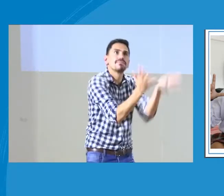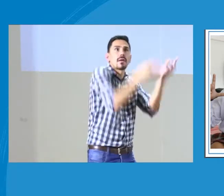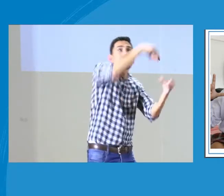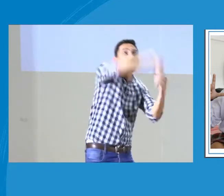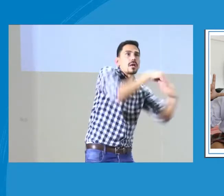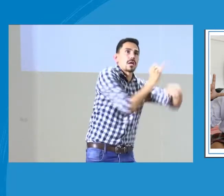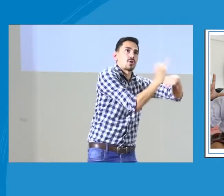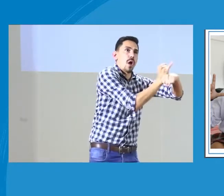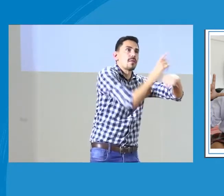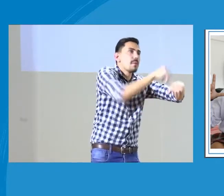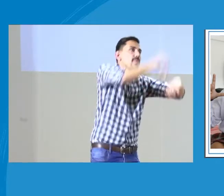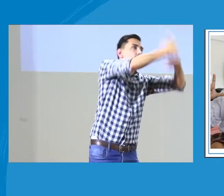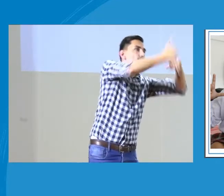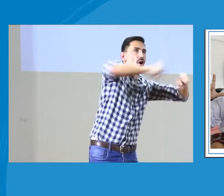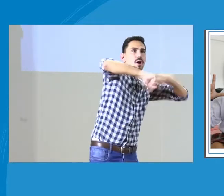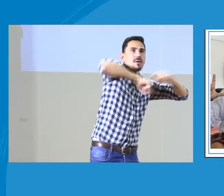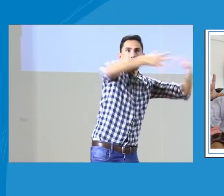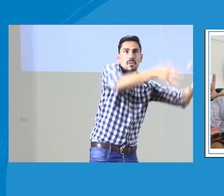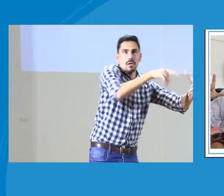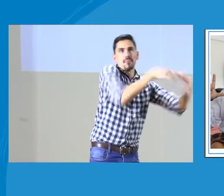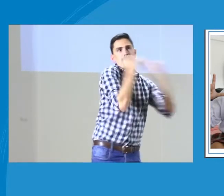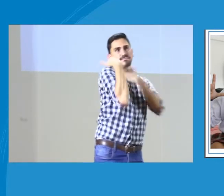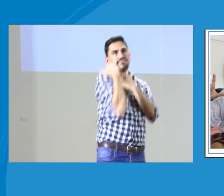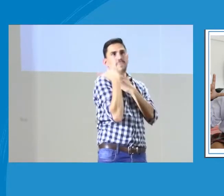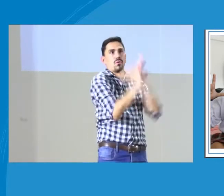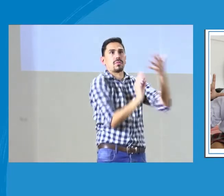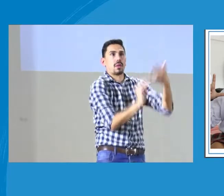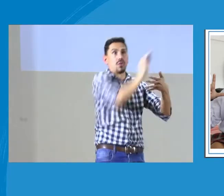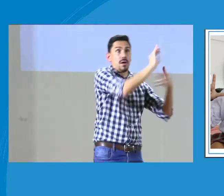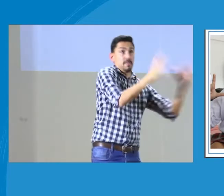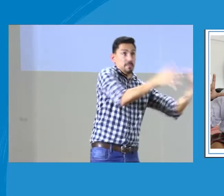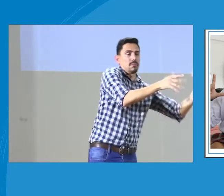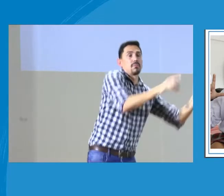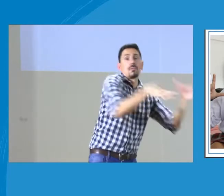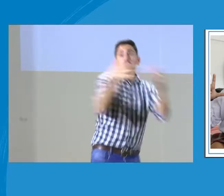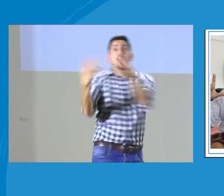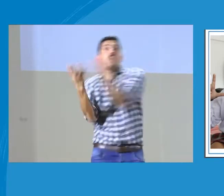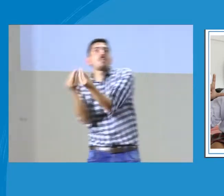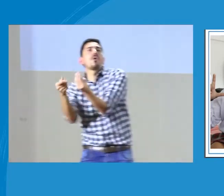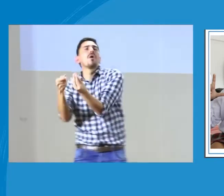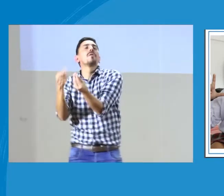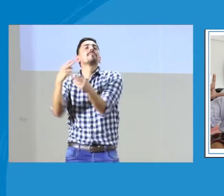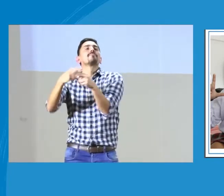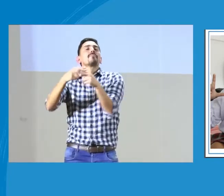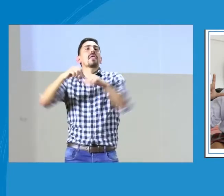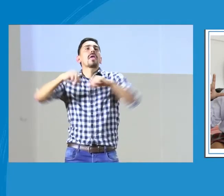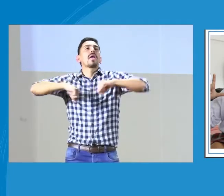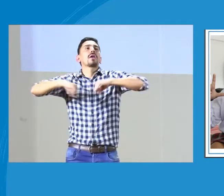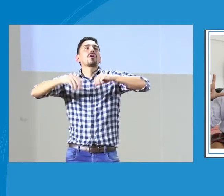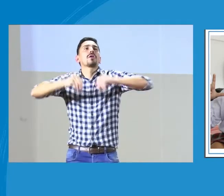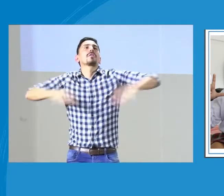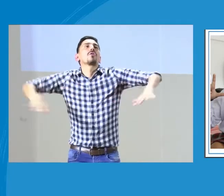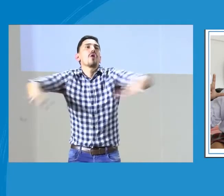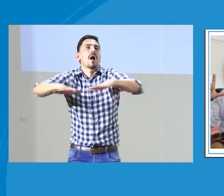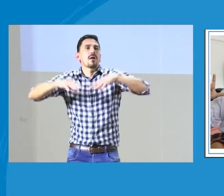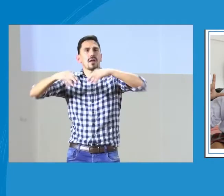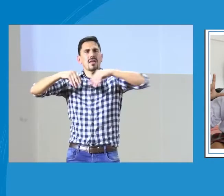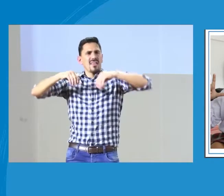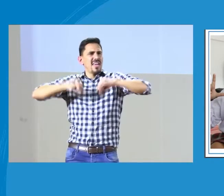maestros bilingües que están responsables de esta subdirección. En el otro grupo que tenemos el de gestión